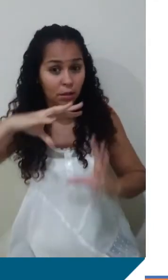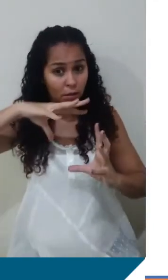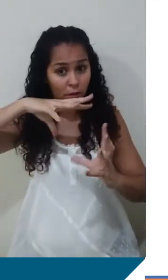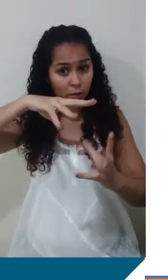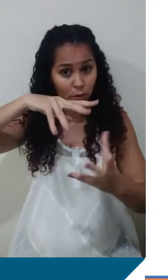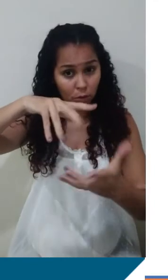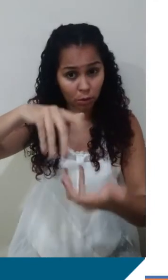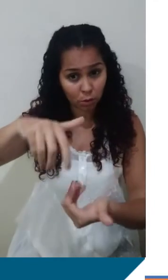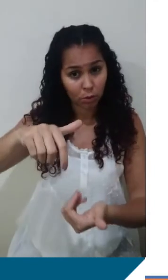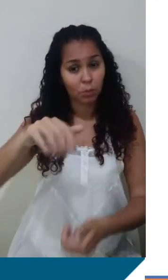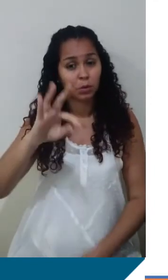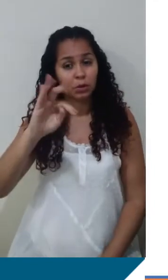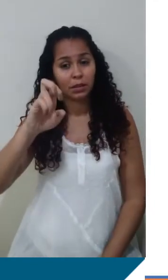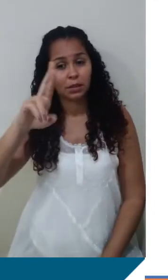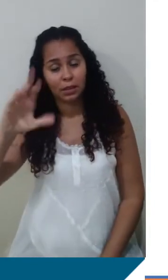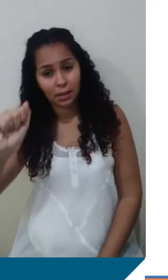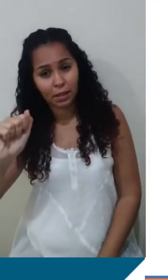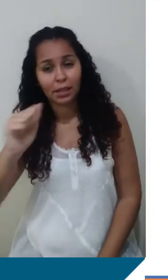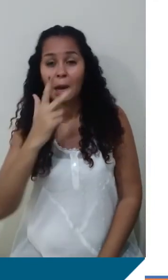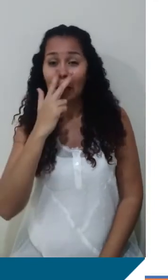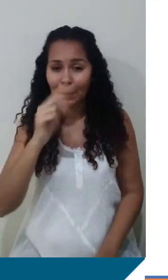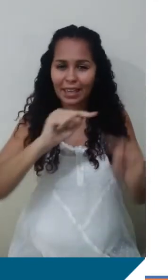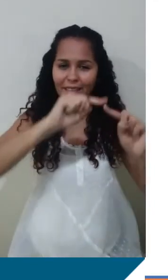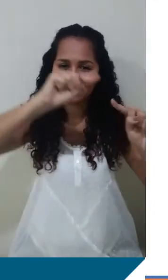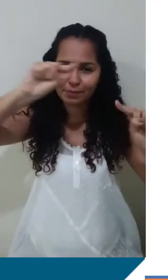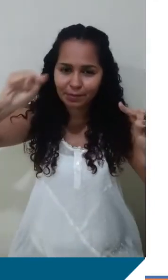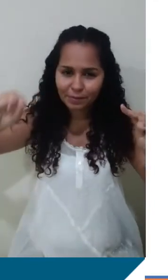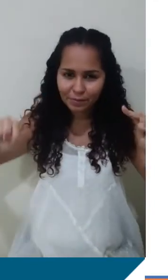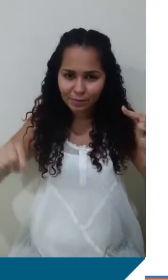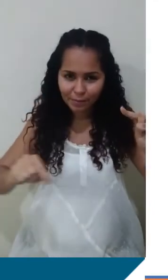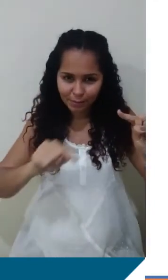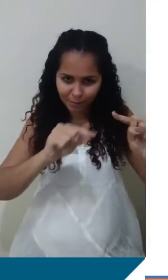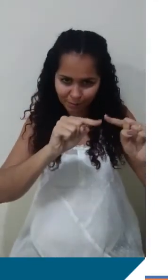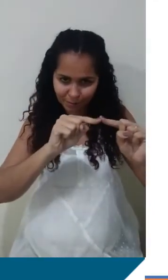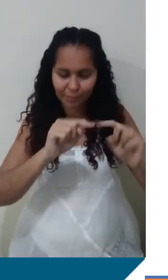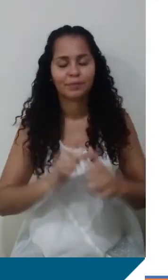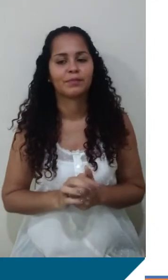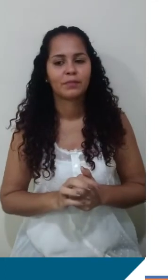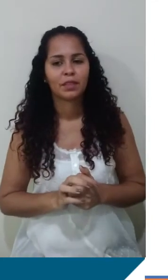ali mais próxima do redondo do que de outro formato. Então, a gente pensando aqui.